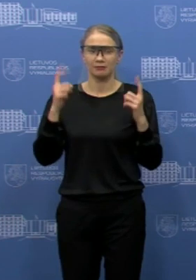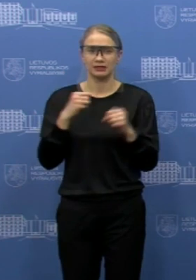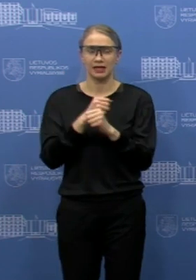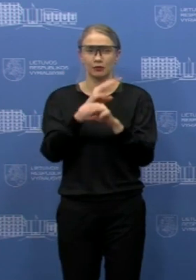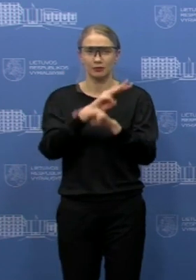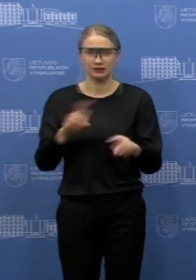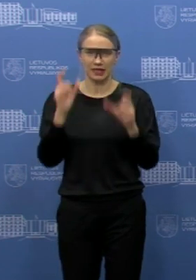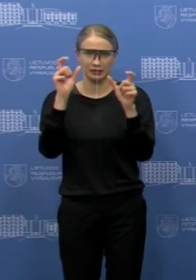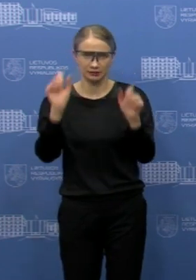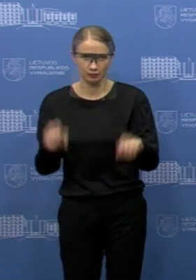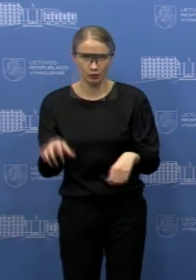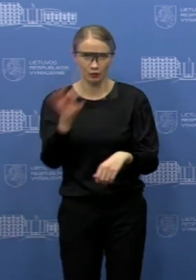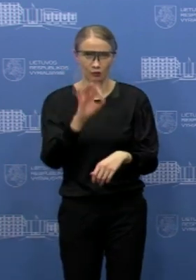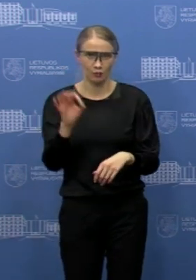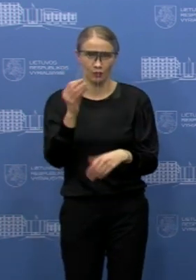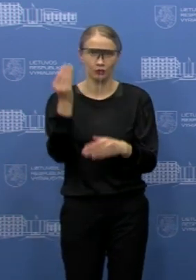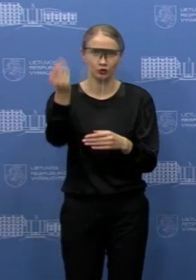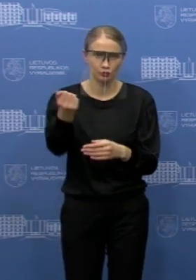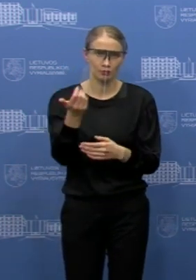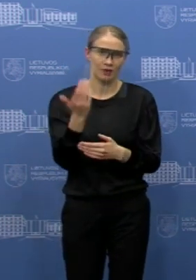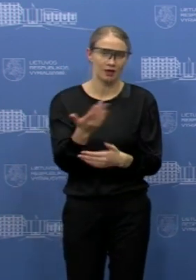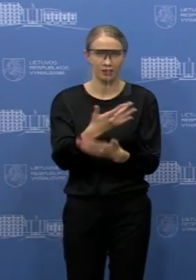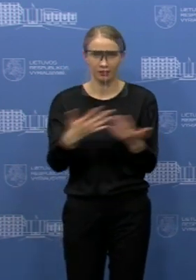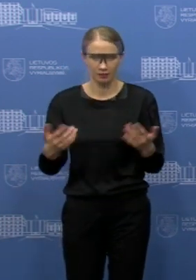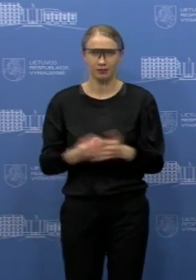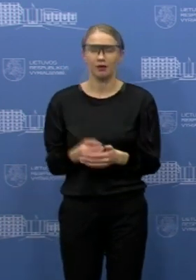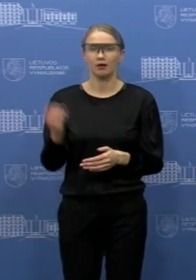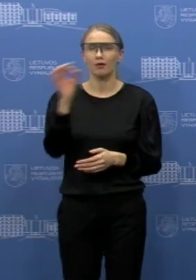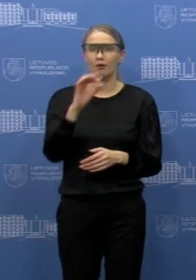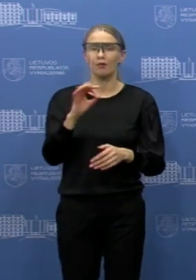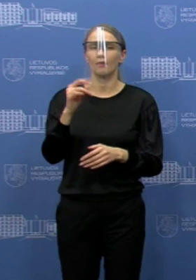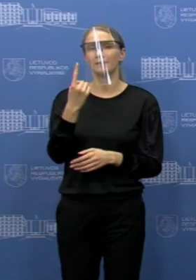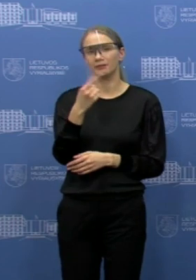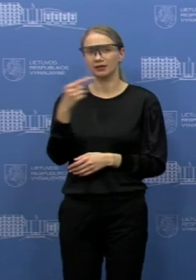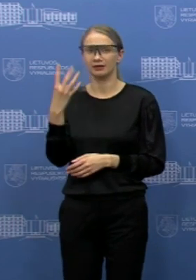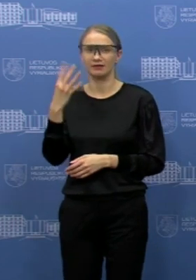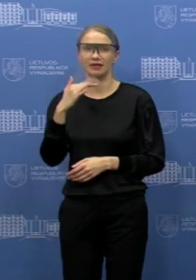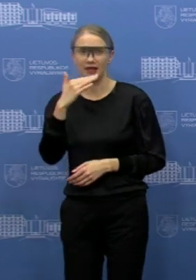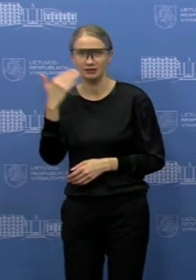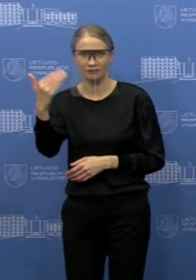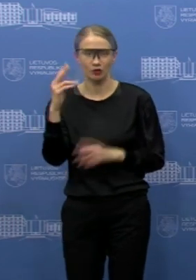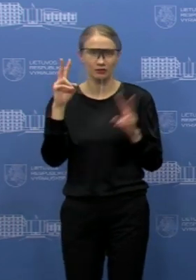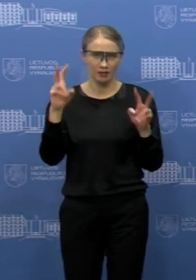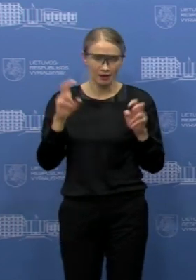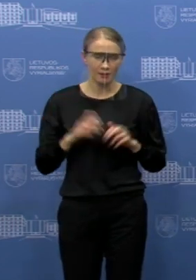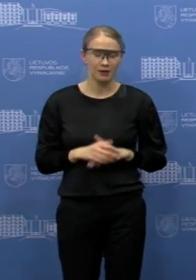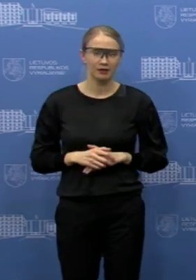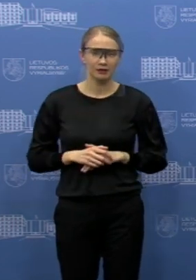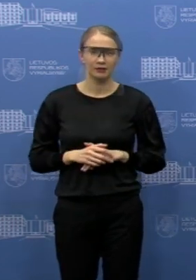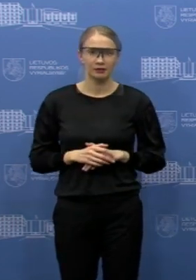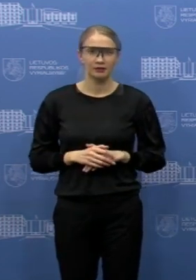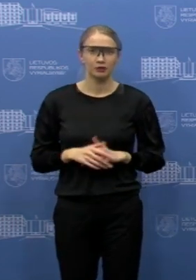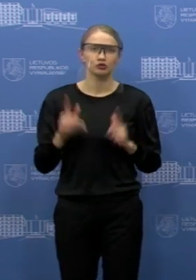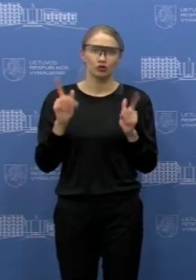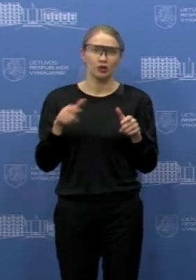apsaugos ir darbo ministras galės atsakyti, o dėl pradinio ūkdymo, tai, kiek žinau, tokią galimybę